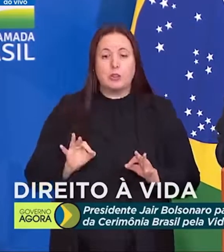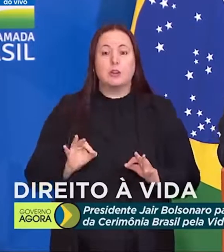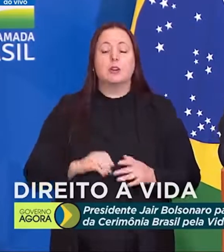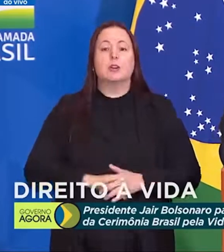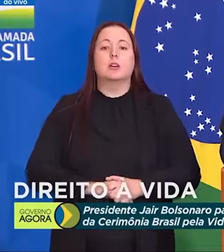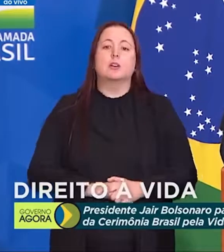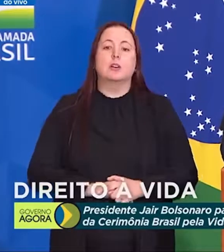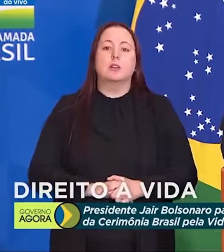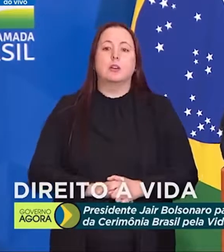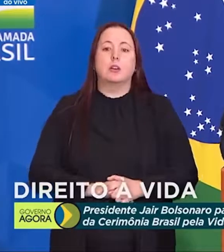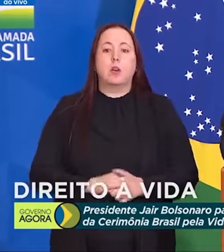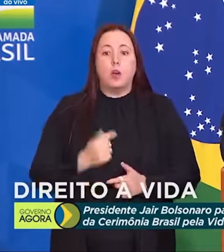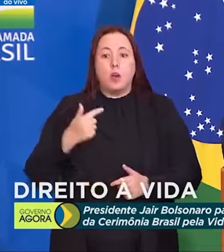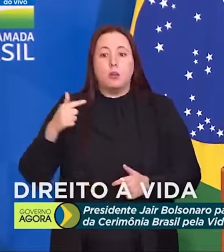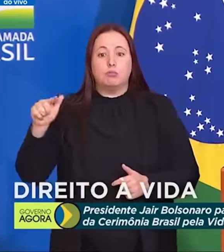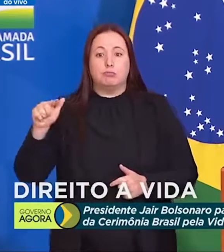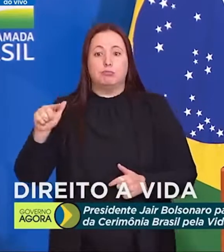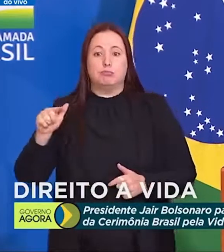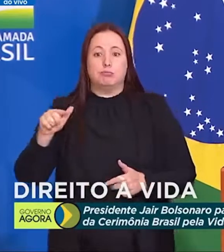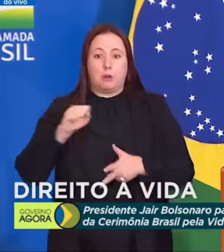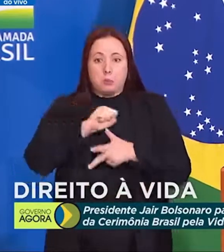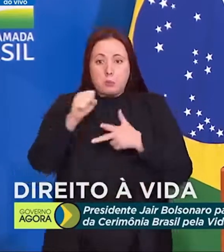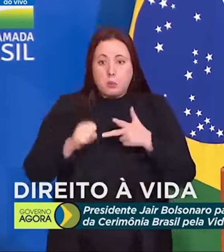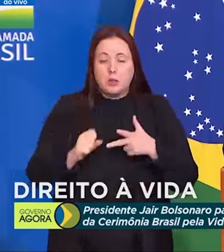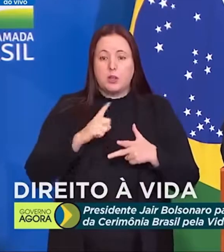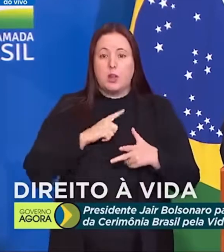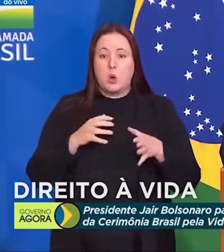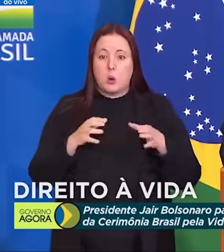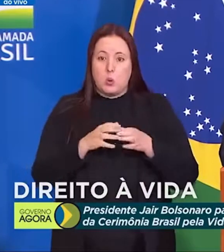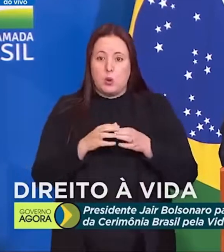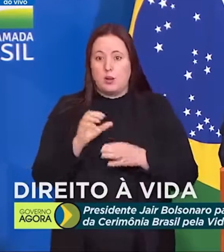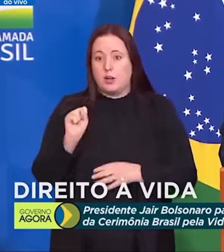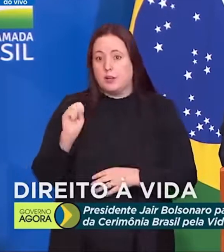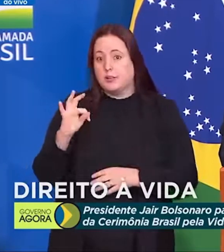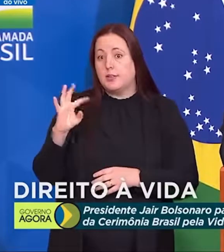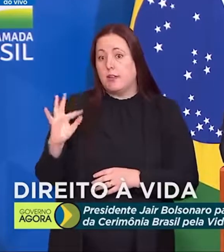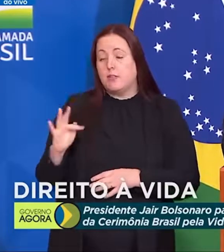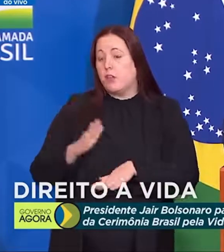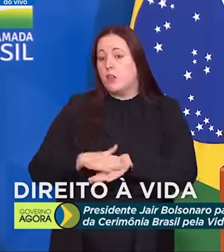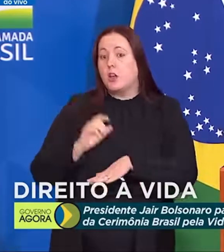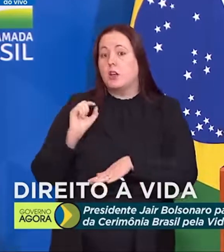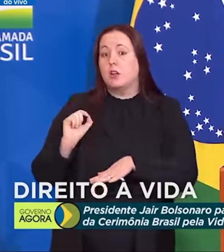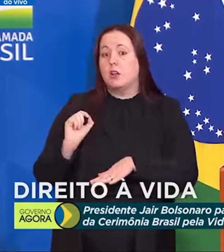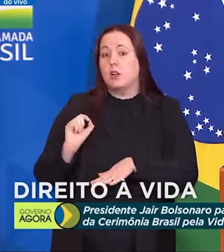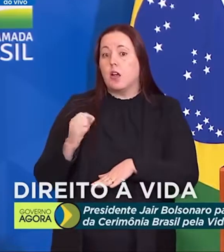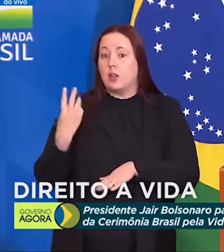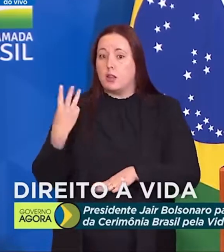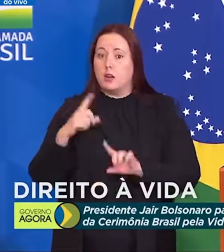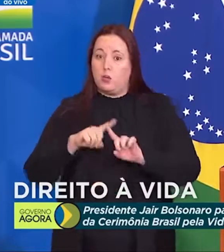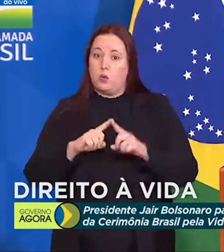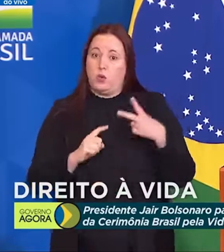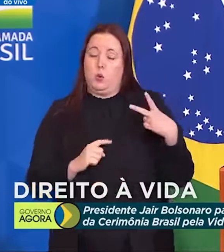Aqui, do outro lado da Praça de Três Poderes, uma turma do Supremo Tribunal Federal, por 3 a 2,